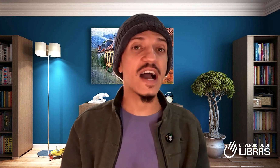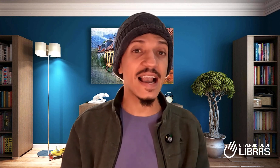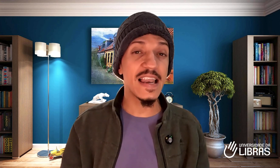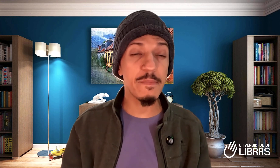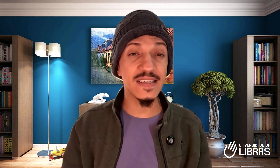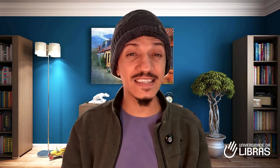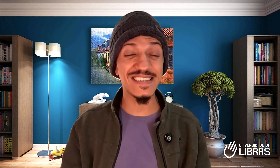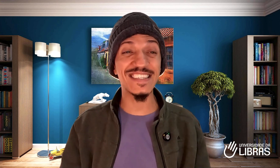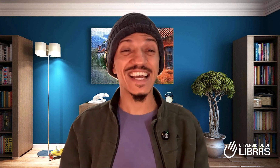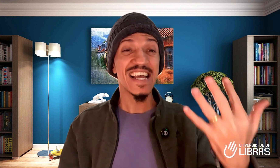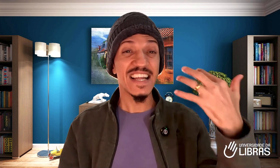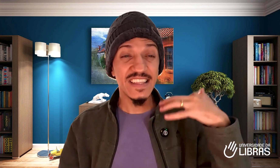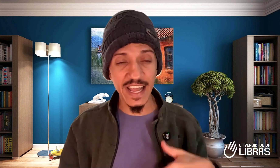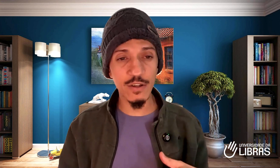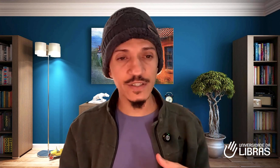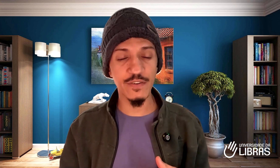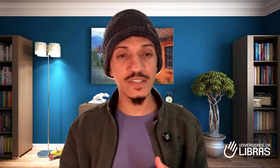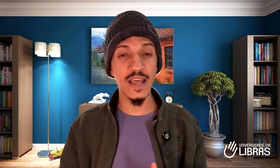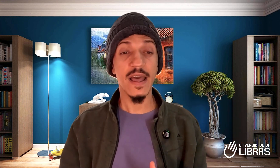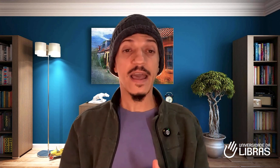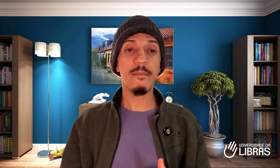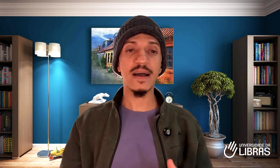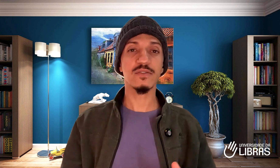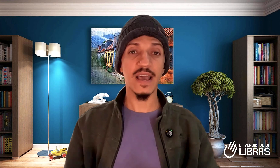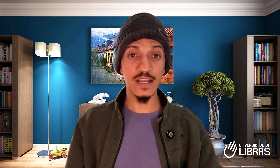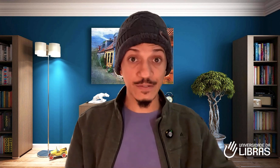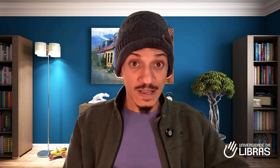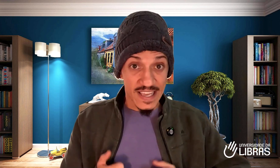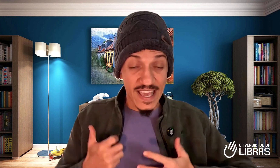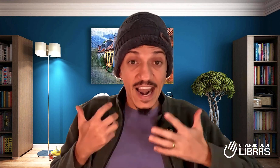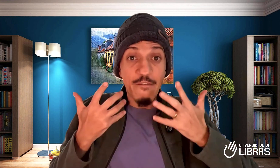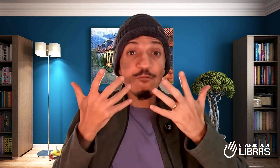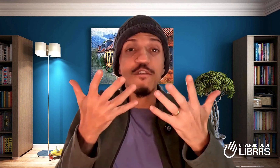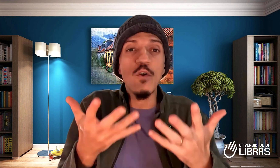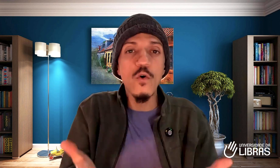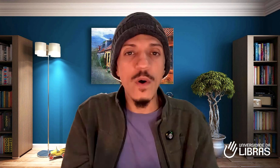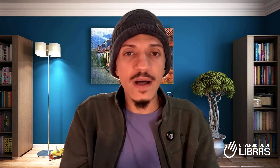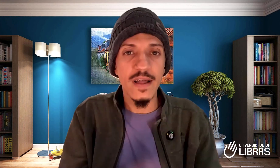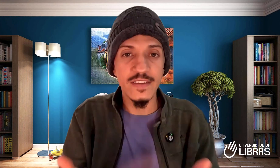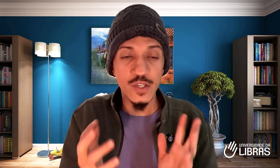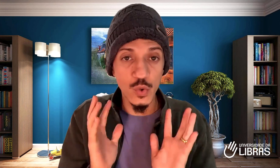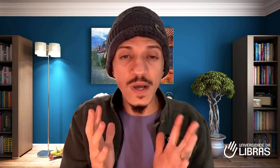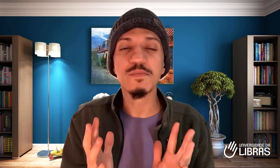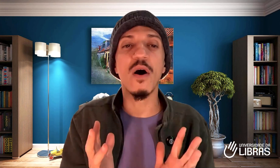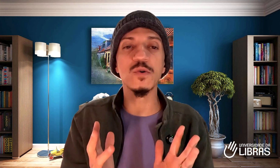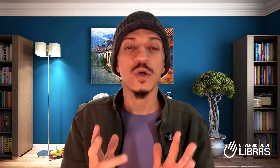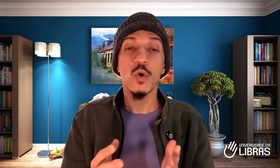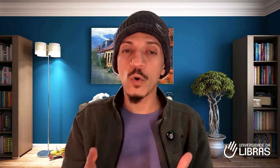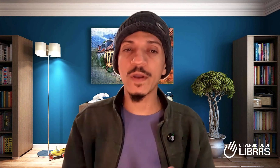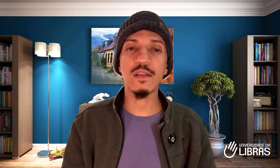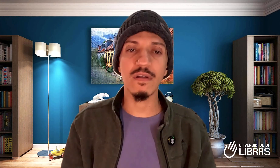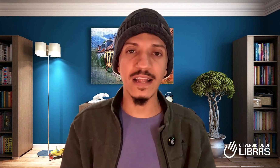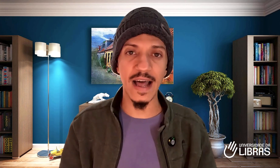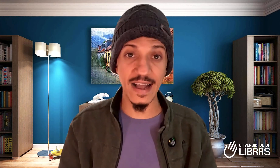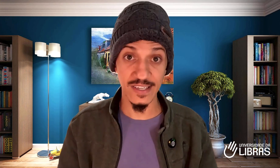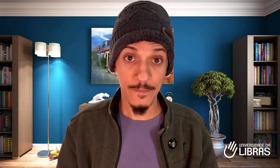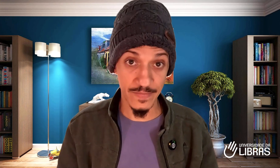Libras esteja dentro de você, e mais do que isso, que ela flua de suas mãos com naturalidade na